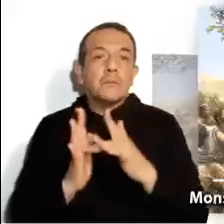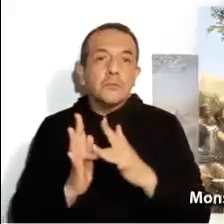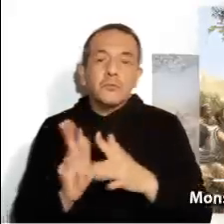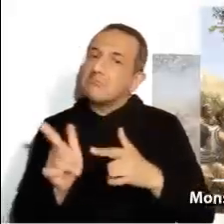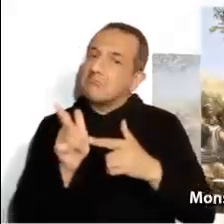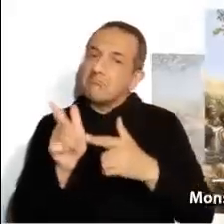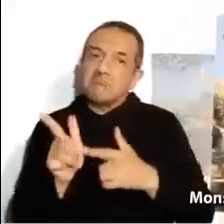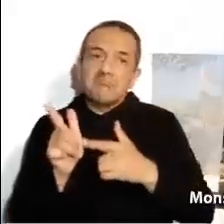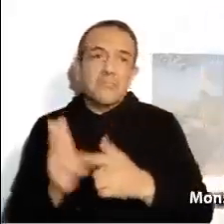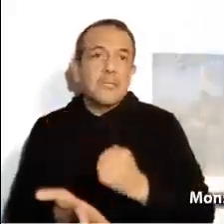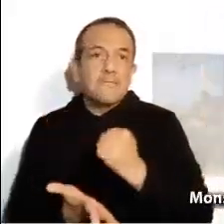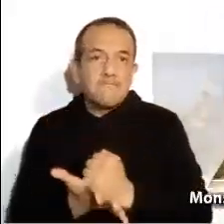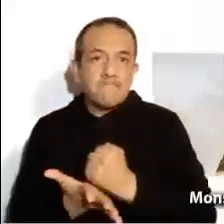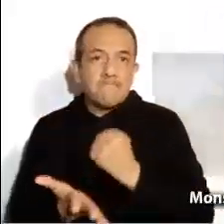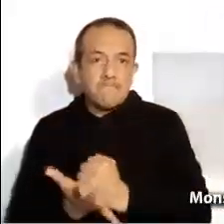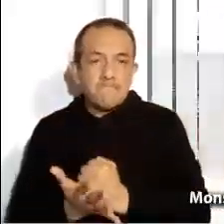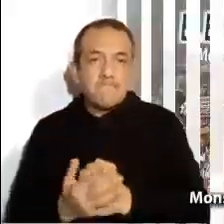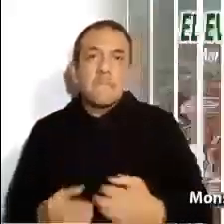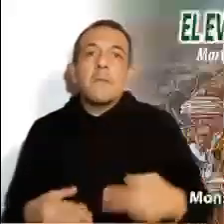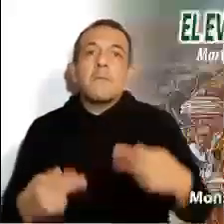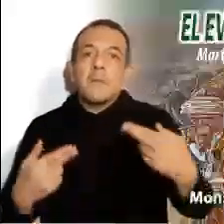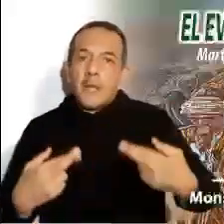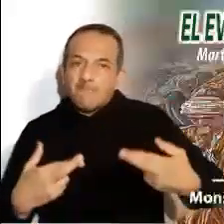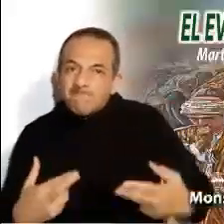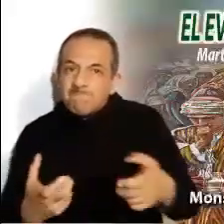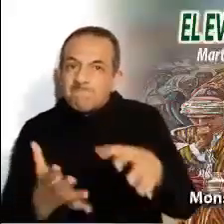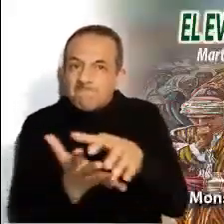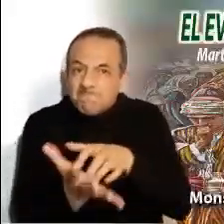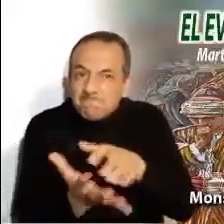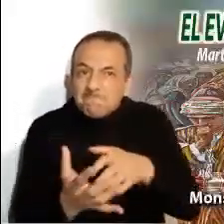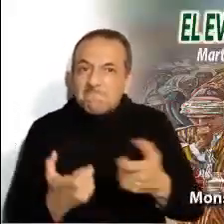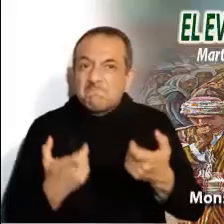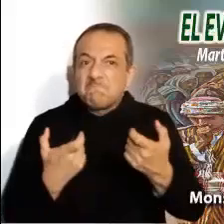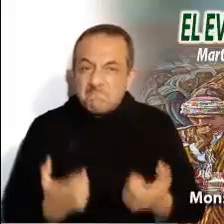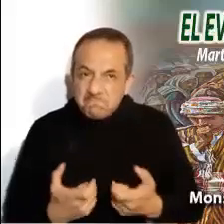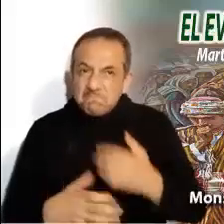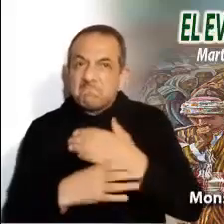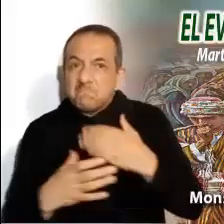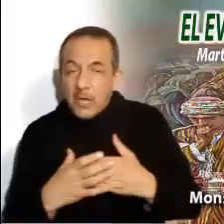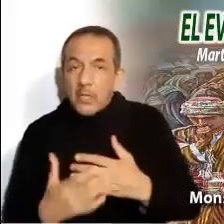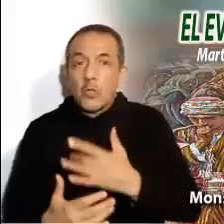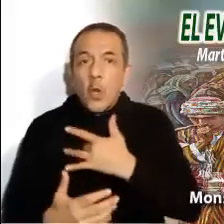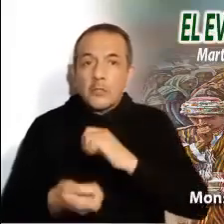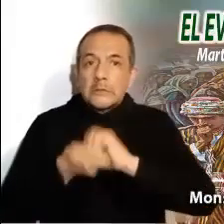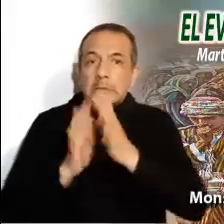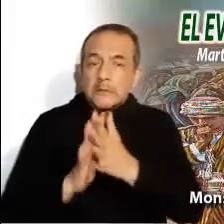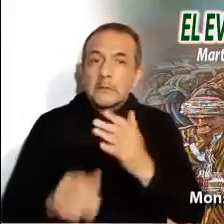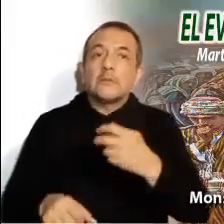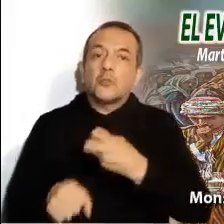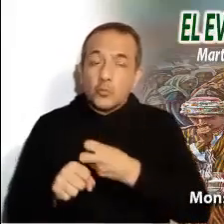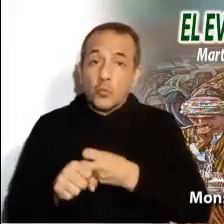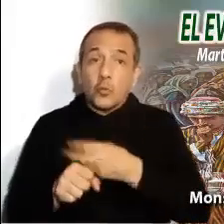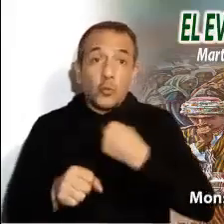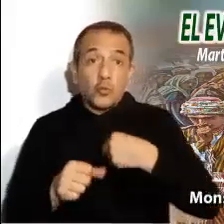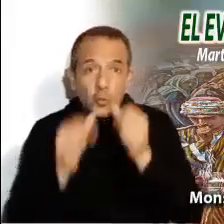insistiendo. La riqueza corrompe el corazón y necesitamos estar atentos ante este